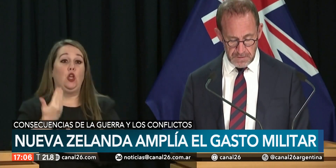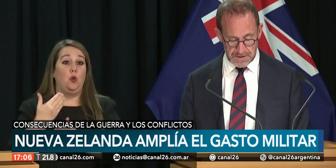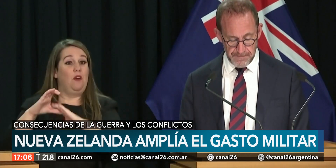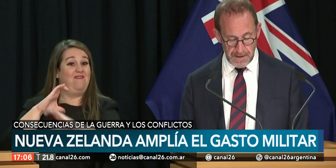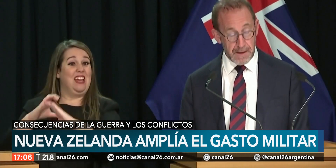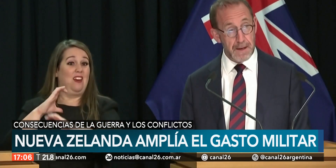¡Gracias! ¡Gracias! ¡Gracias!